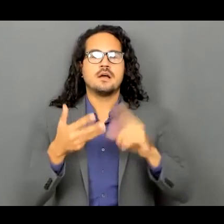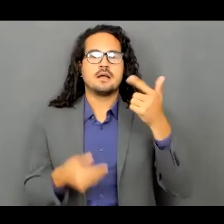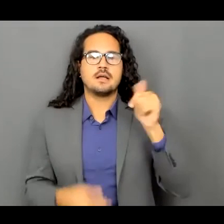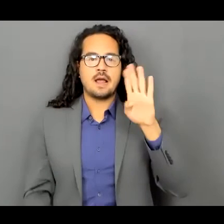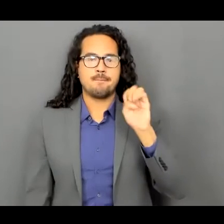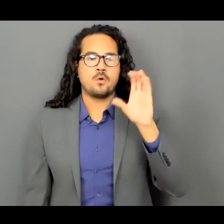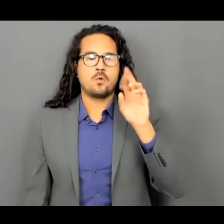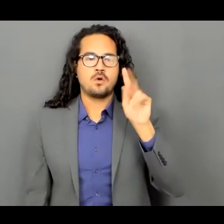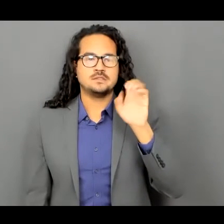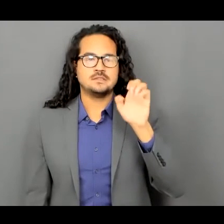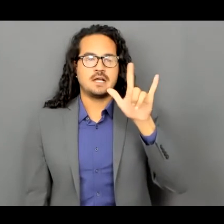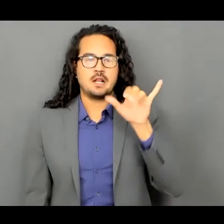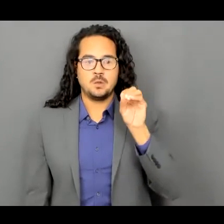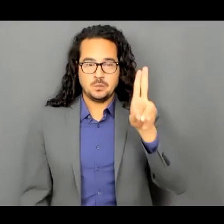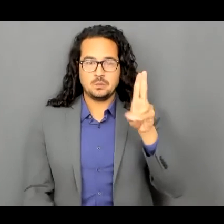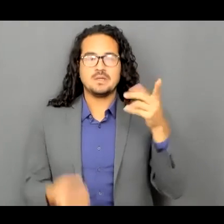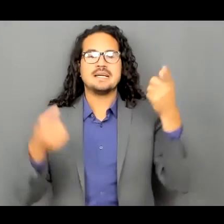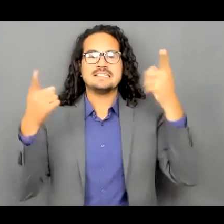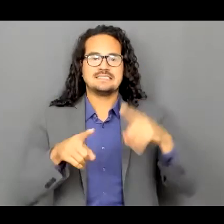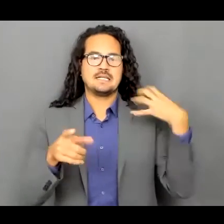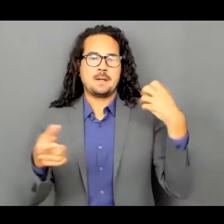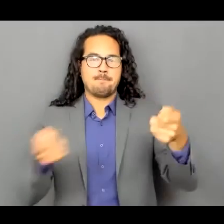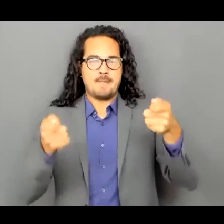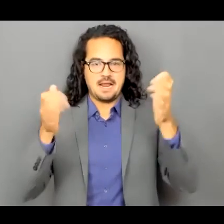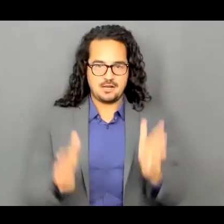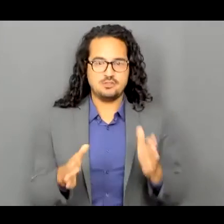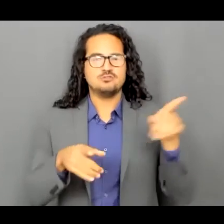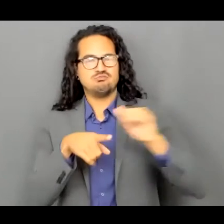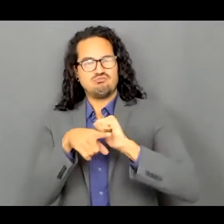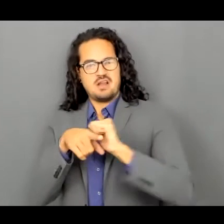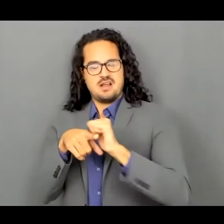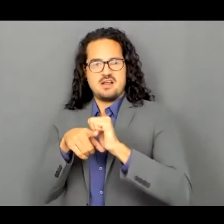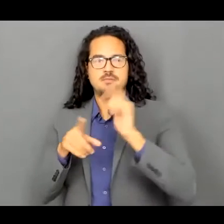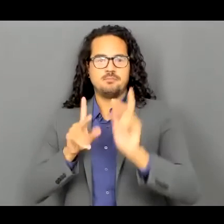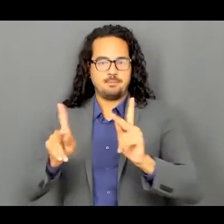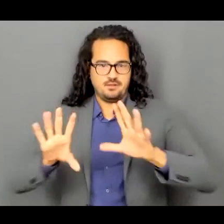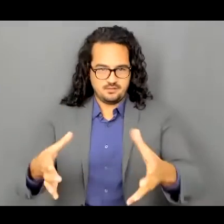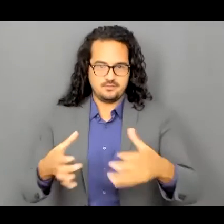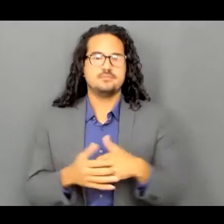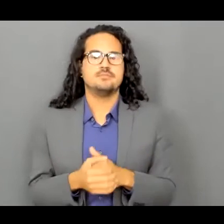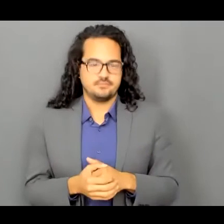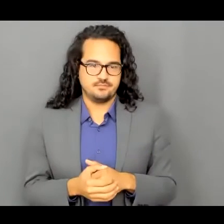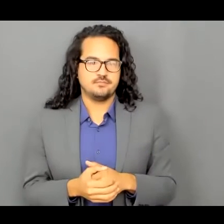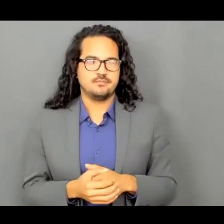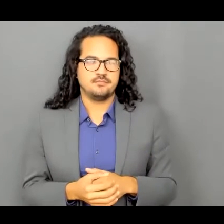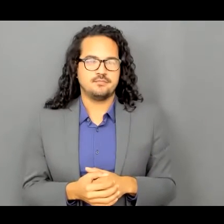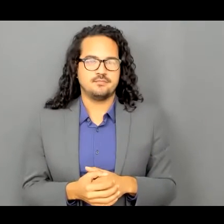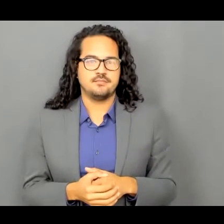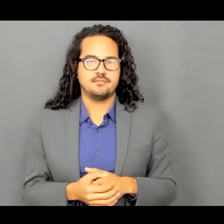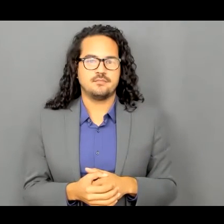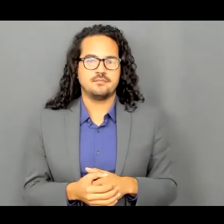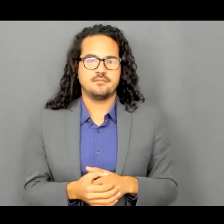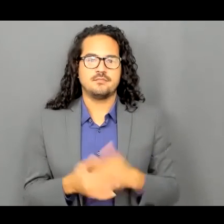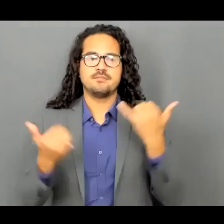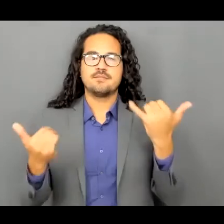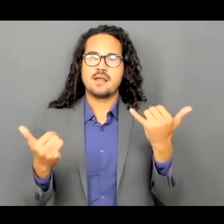lew que es él el comandante en entrenamiento del incidente y bueno quisiera